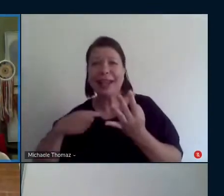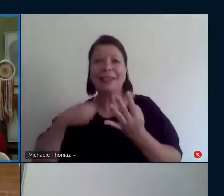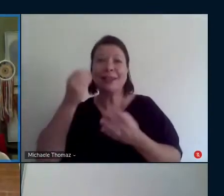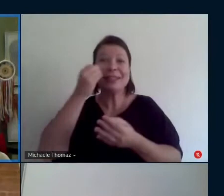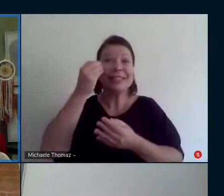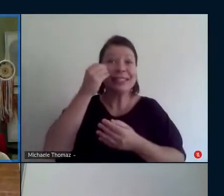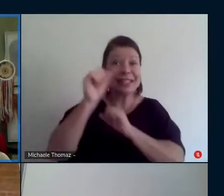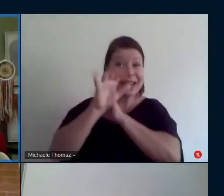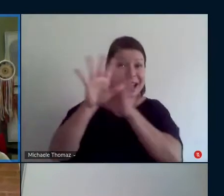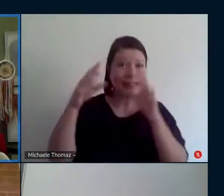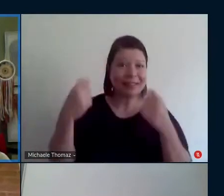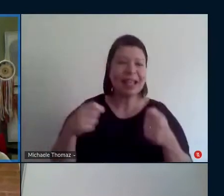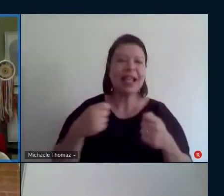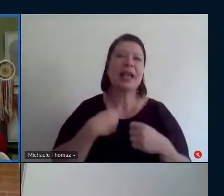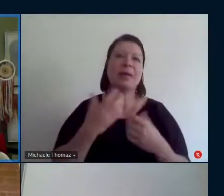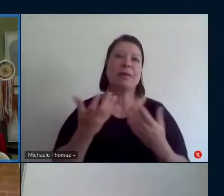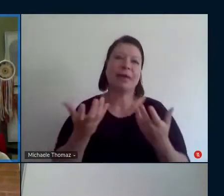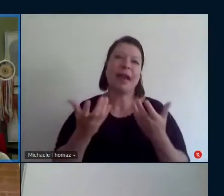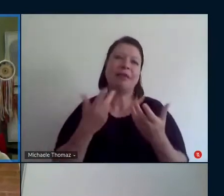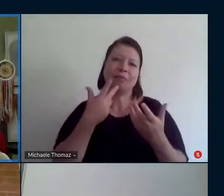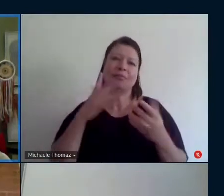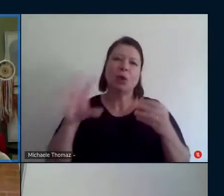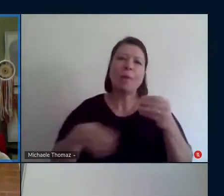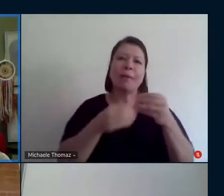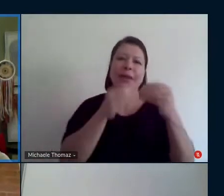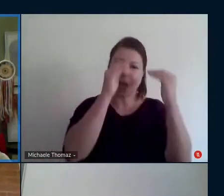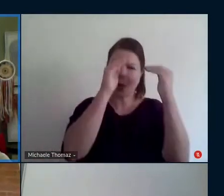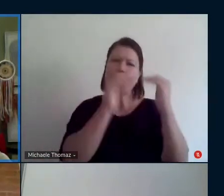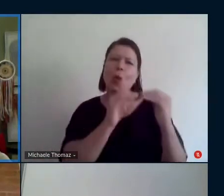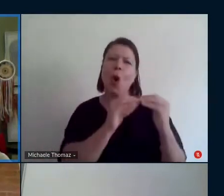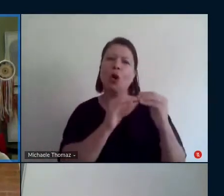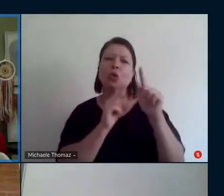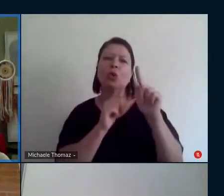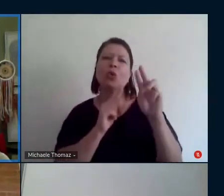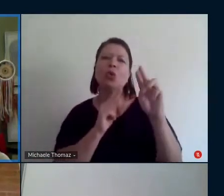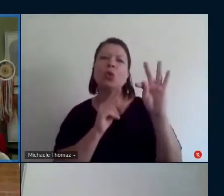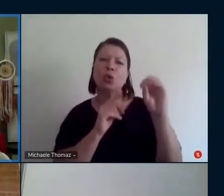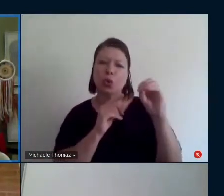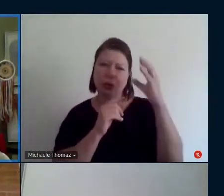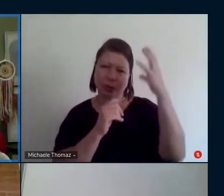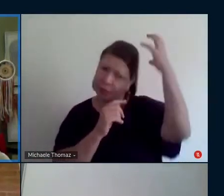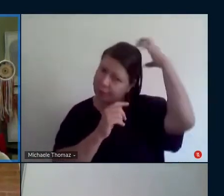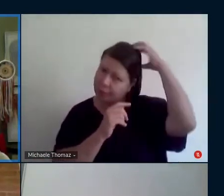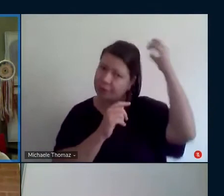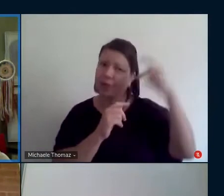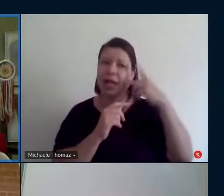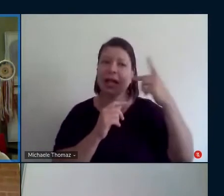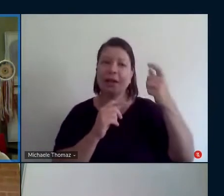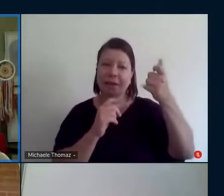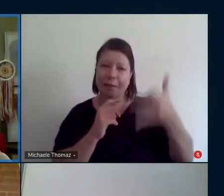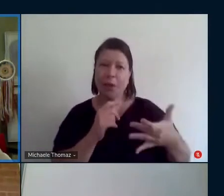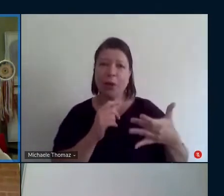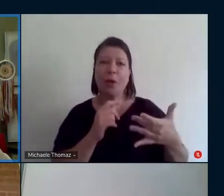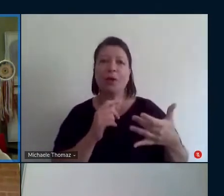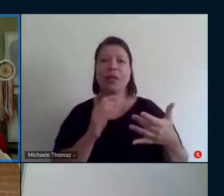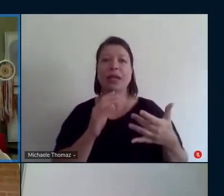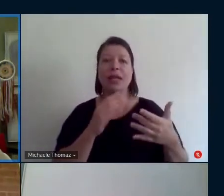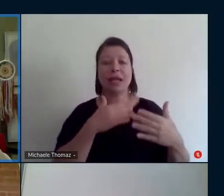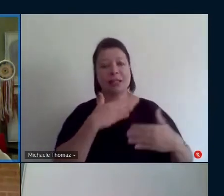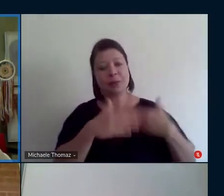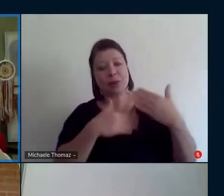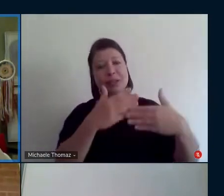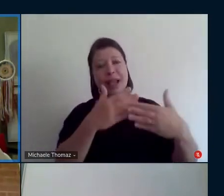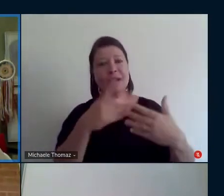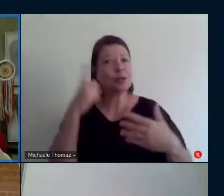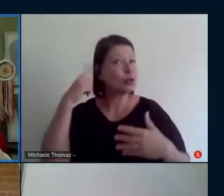o que o Guto falou né que a gente pode vivenciar esse fenômeno sonoro prescindindo da nossa orelha isso é